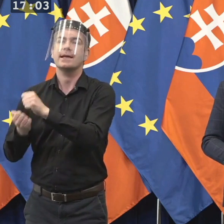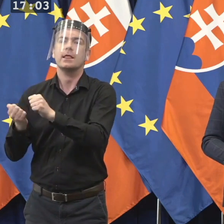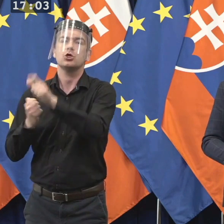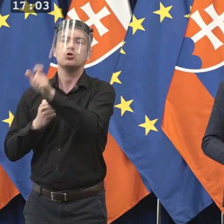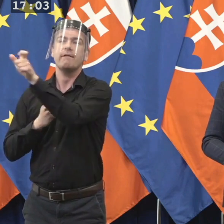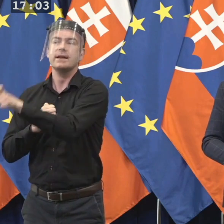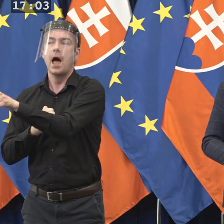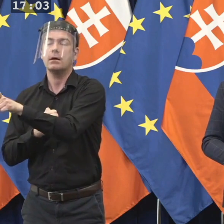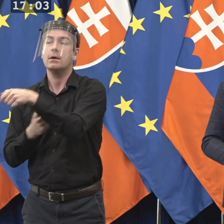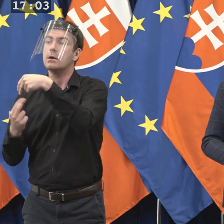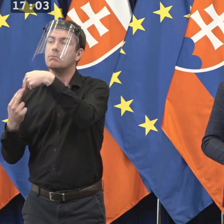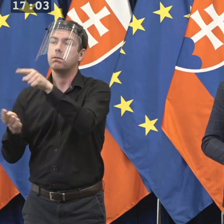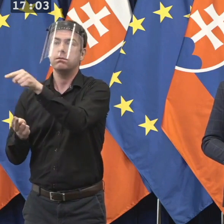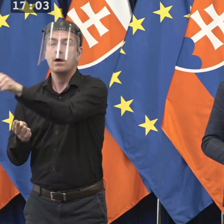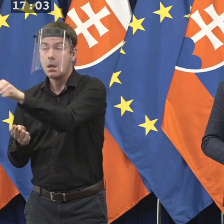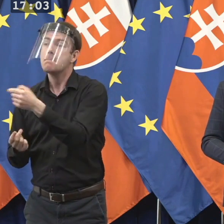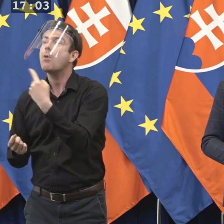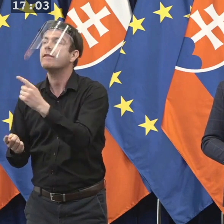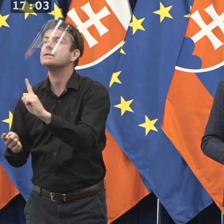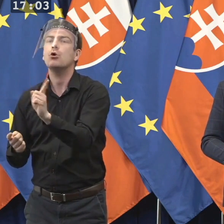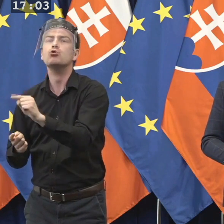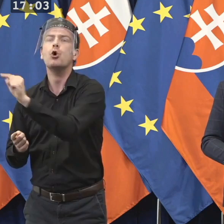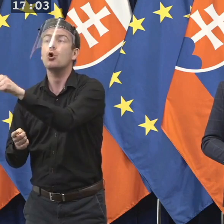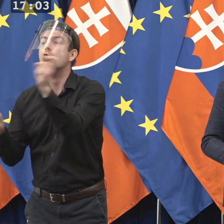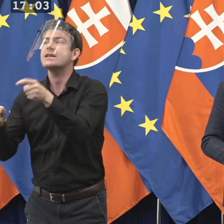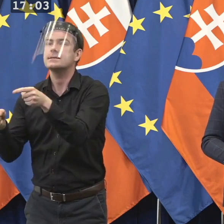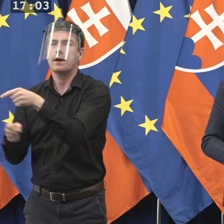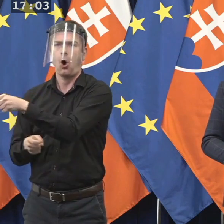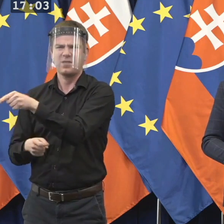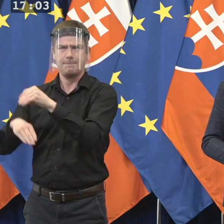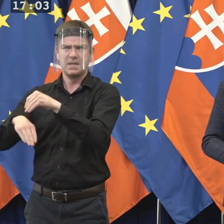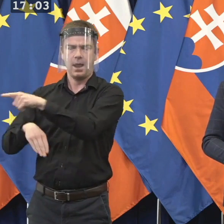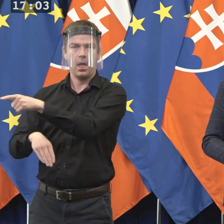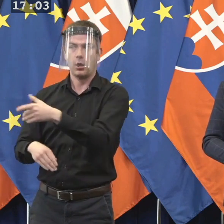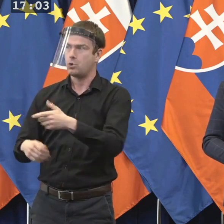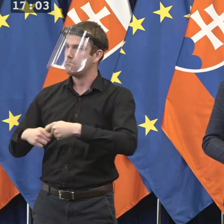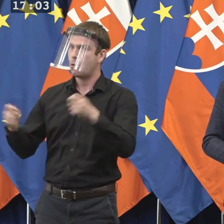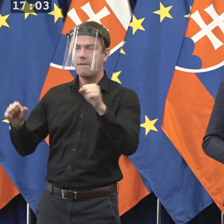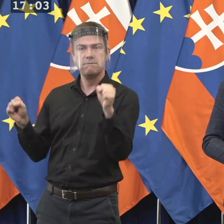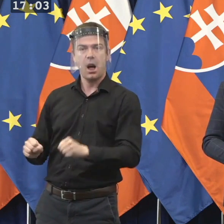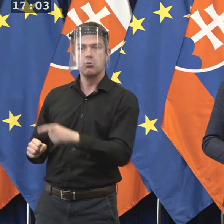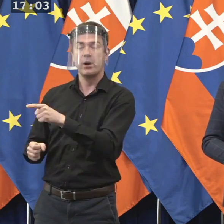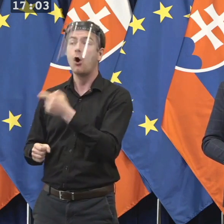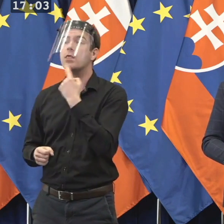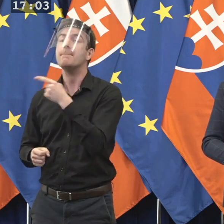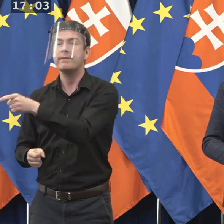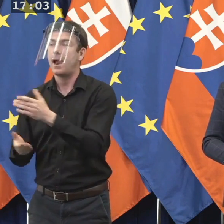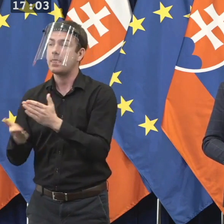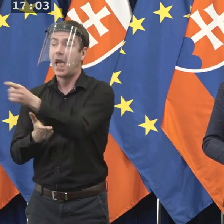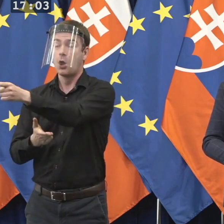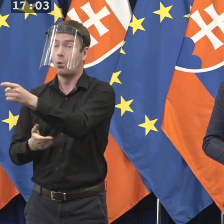prezradeniu, že ak nedôjde k prezradeniu, tak tu hrozí pokúta cez 10 miliónov.